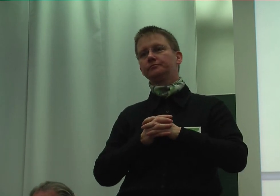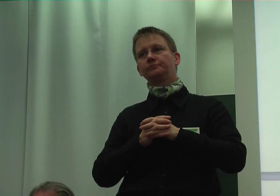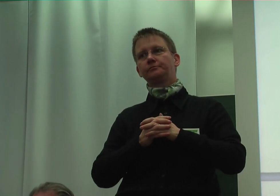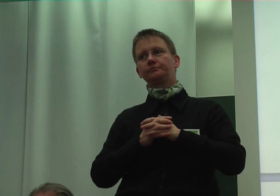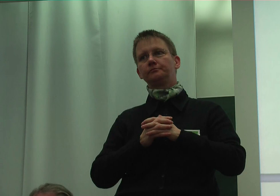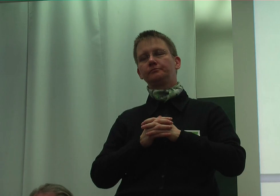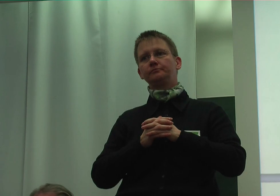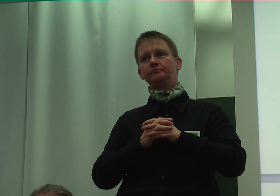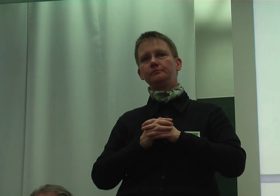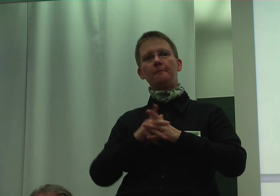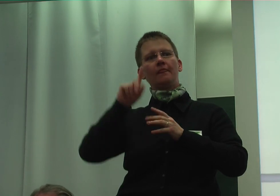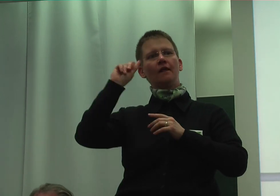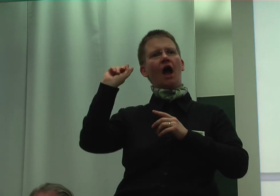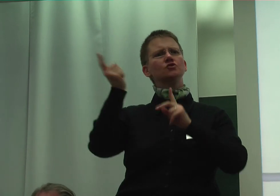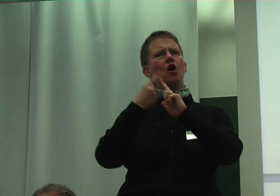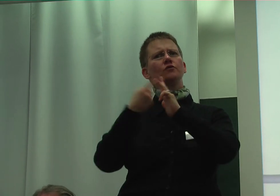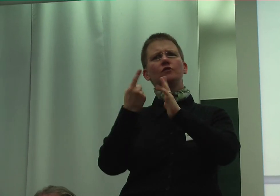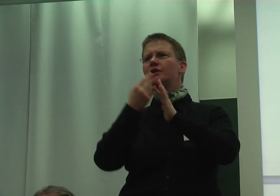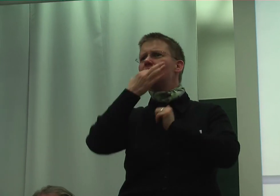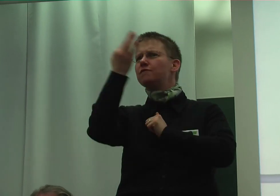Eine aufgestellte Frage, die im Raum steht,